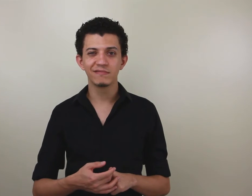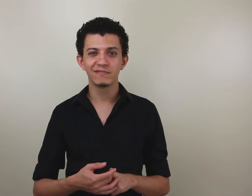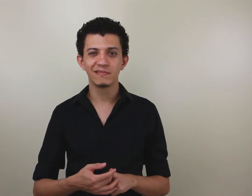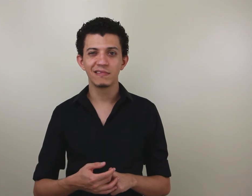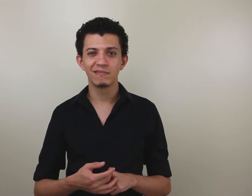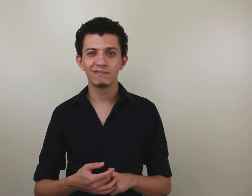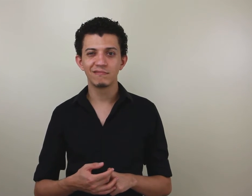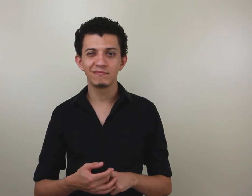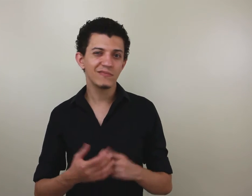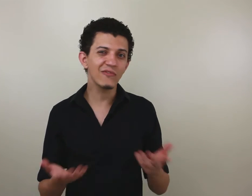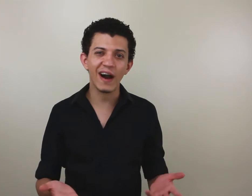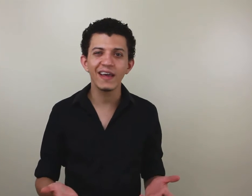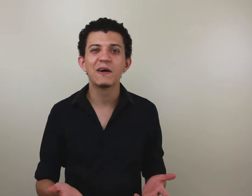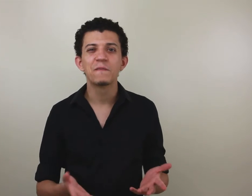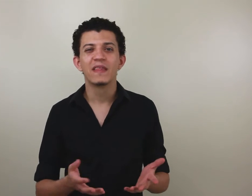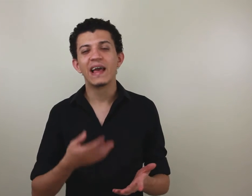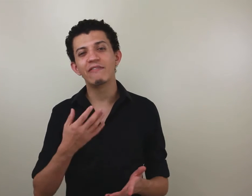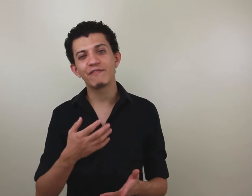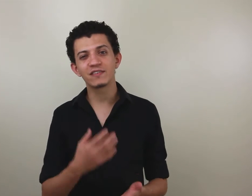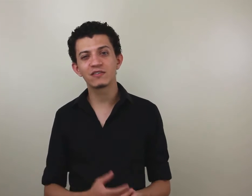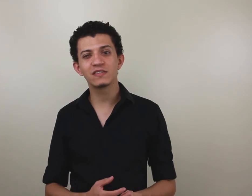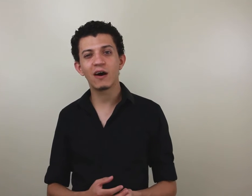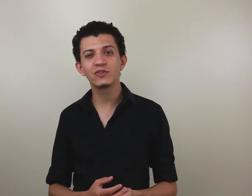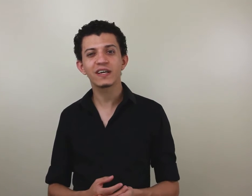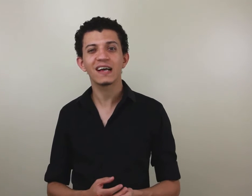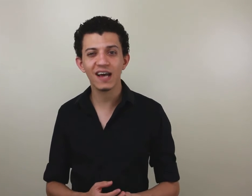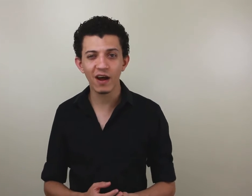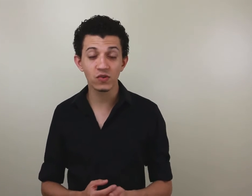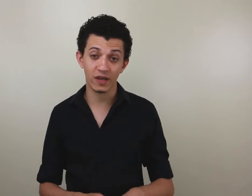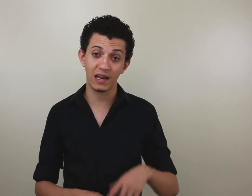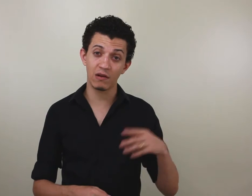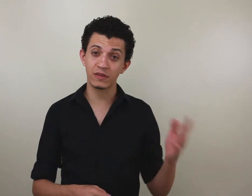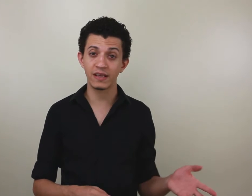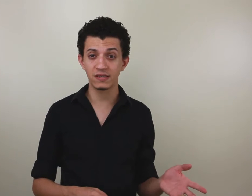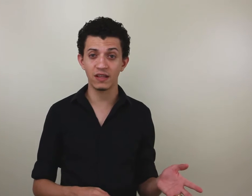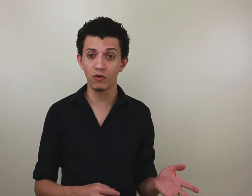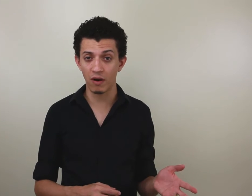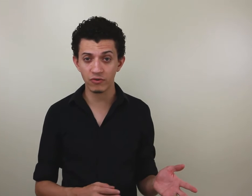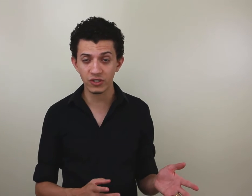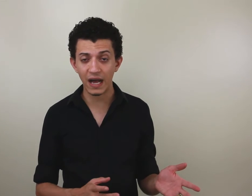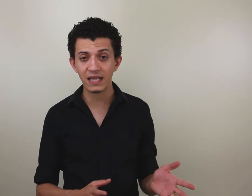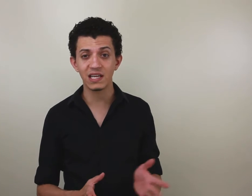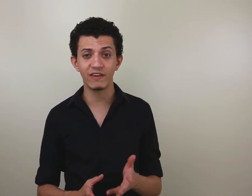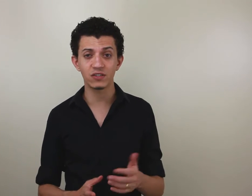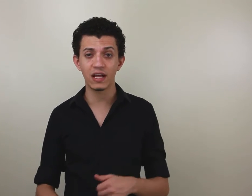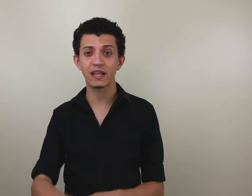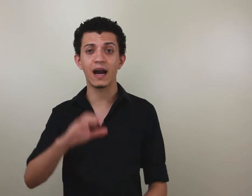não vai. Ele vai fazer o sinal de casarão, só que ele não tem esse sinal no banco de dados, ele vai só letrar.